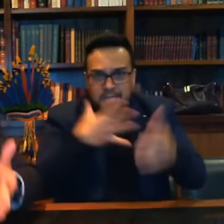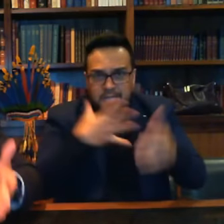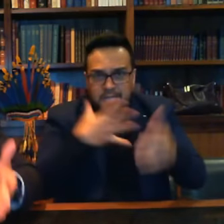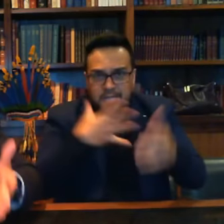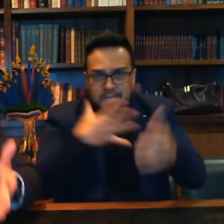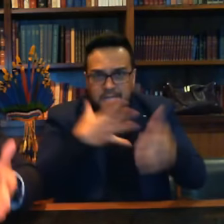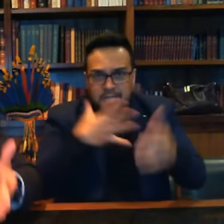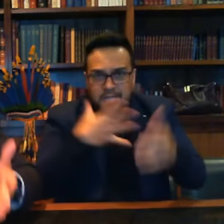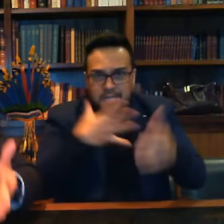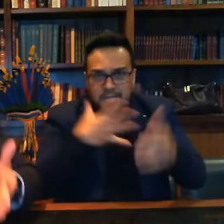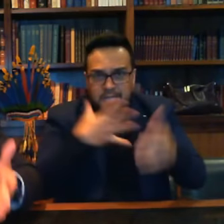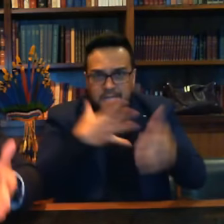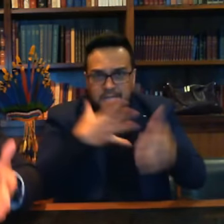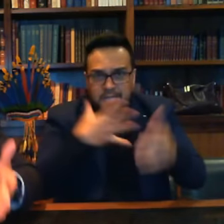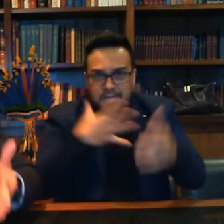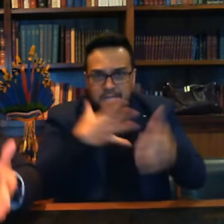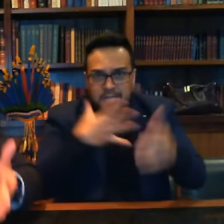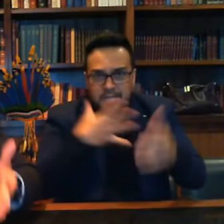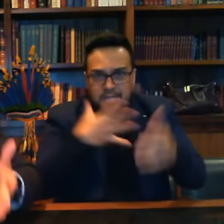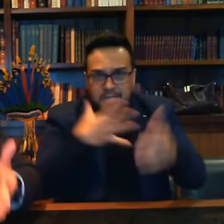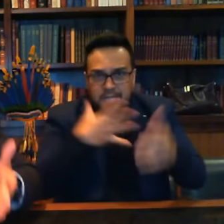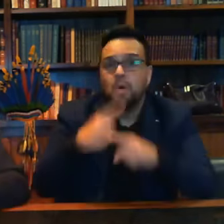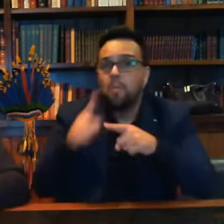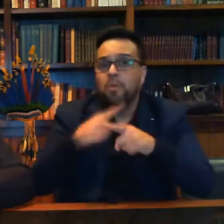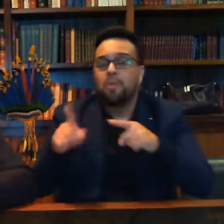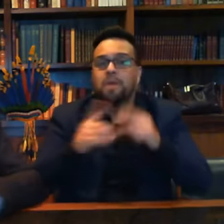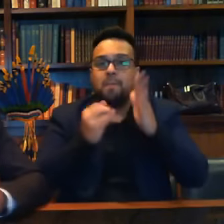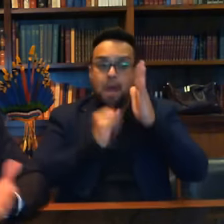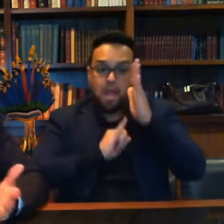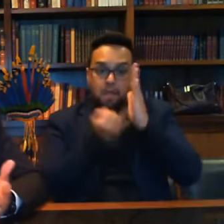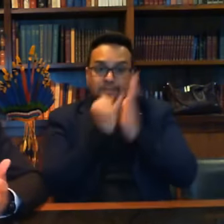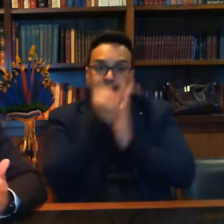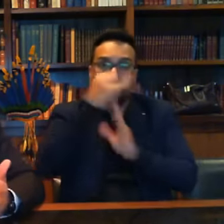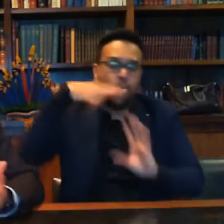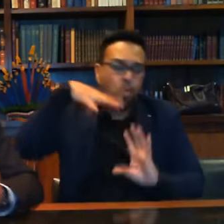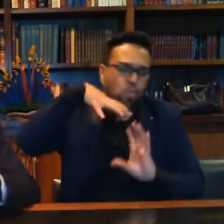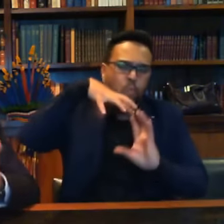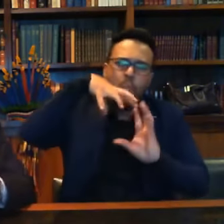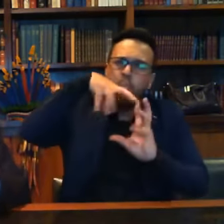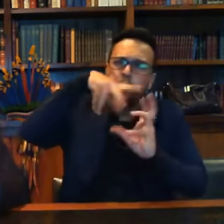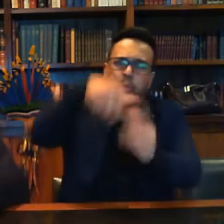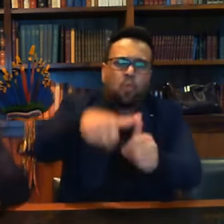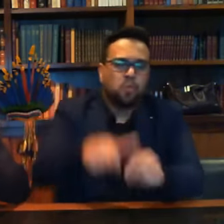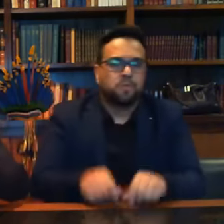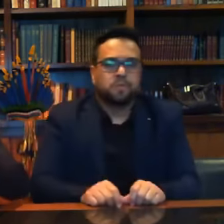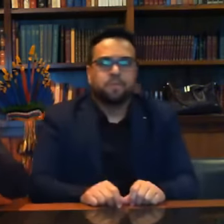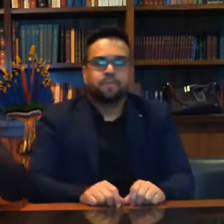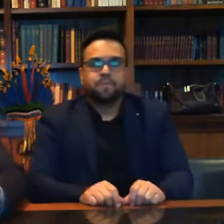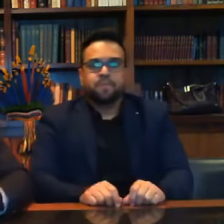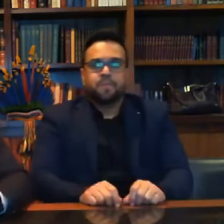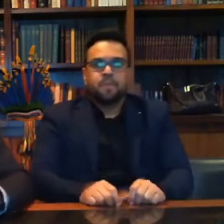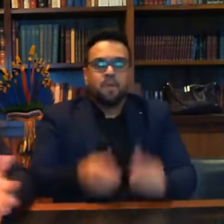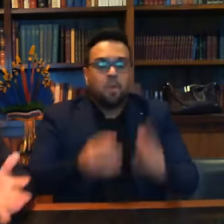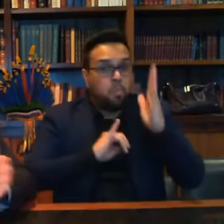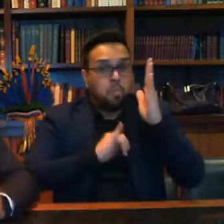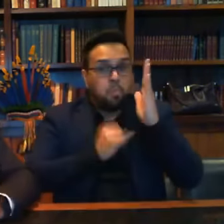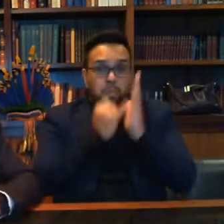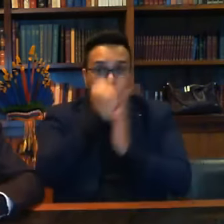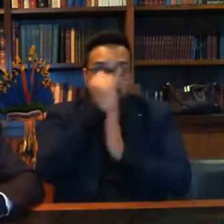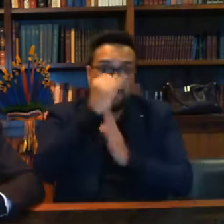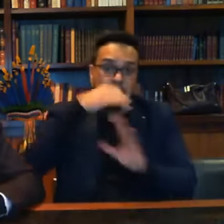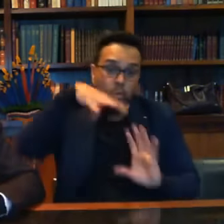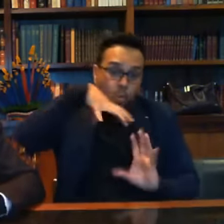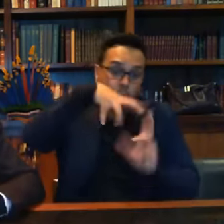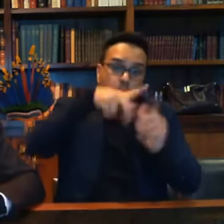eles? O problema de inflação é no mundo todo. O mundo todo passou a consumir mais pela questão da